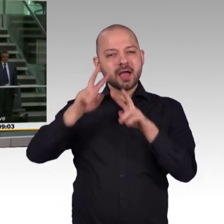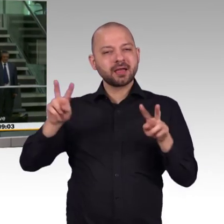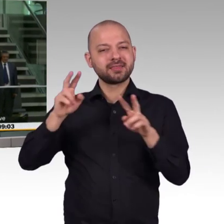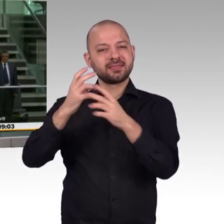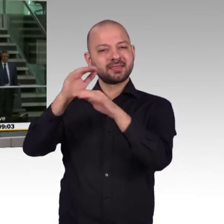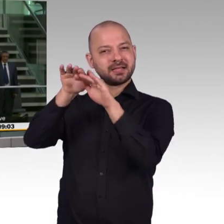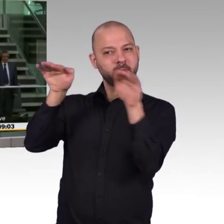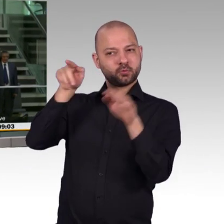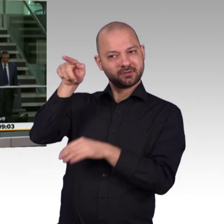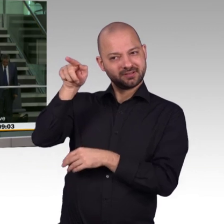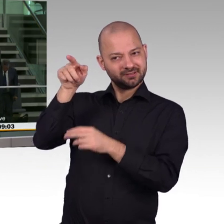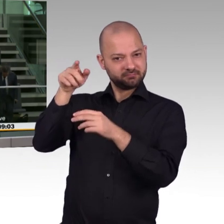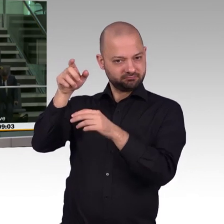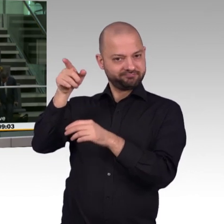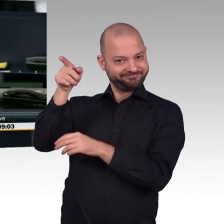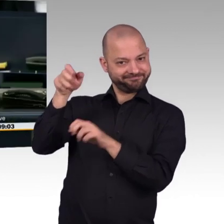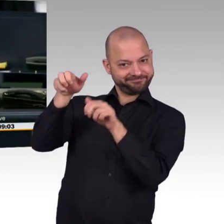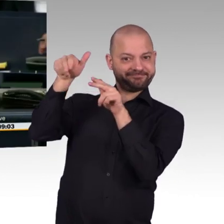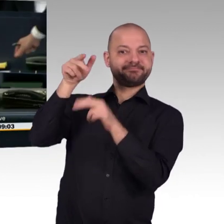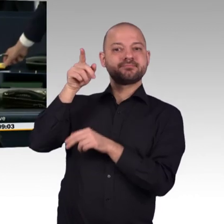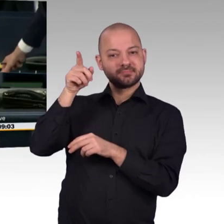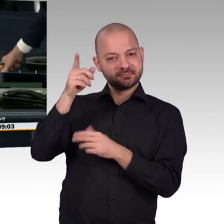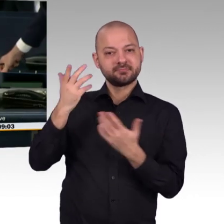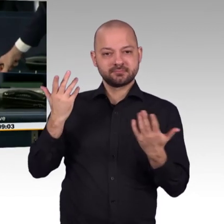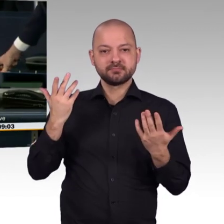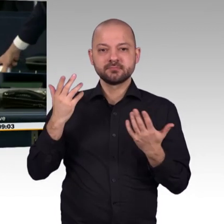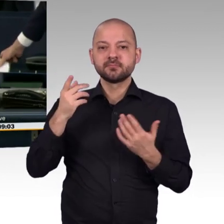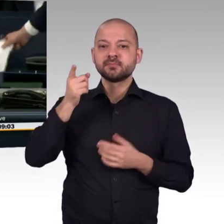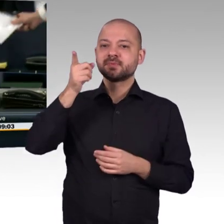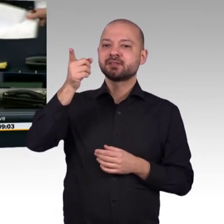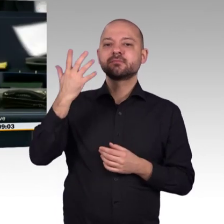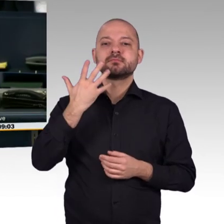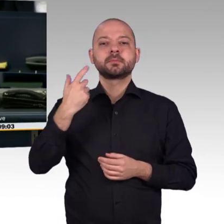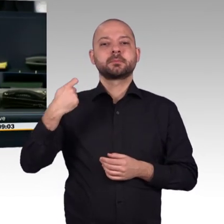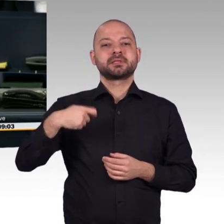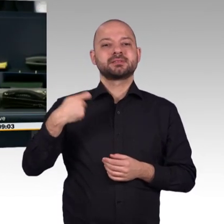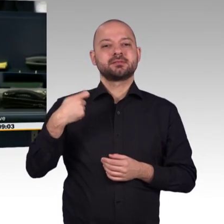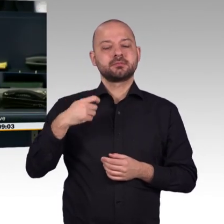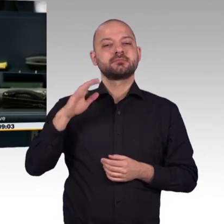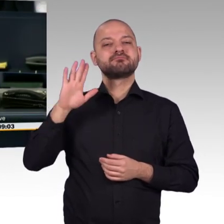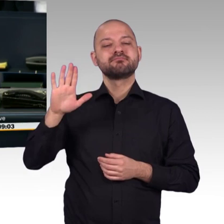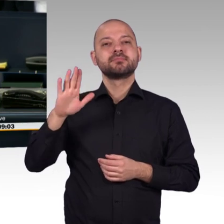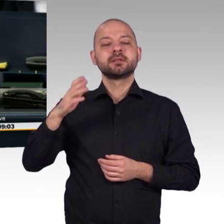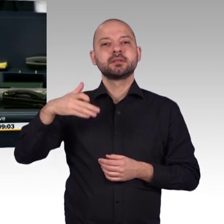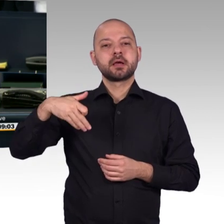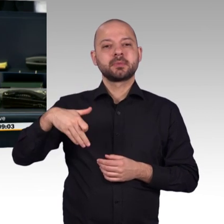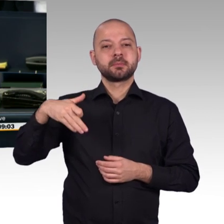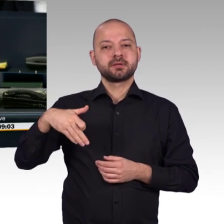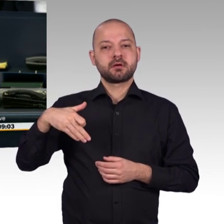Im Namen aller Kolleginnen und Kollegen des Deutschen Bundestages begrüße ich Sie auch hier im Plenum des Deutschen Bundestages sehr herzlich.